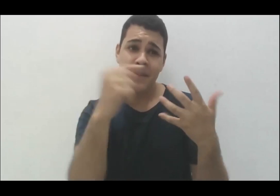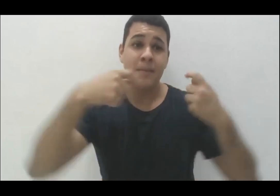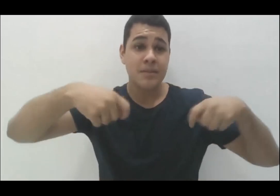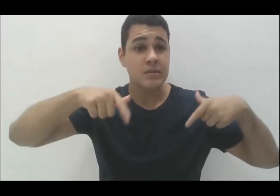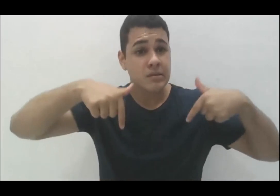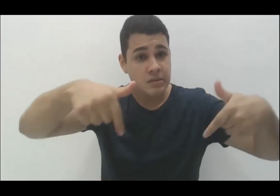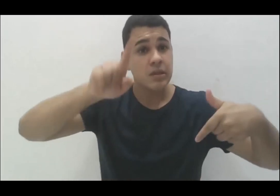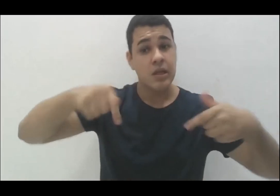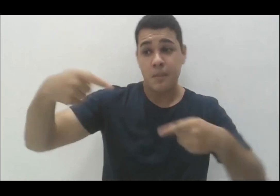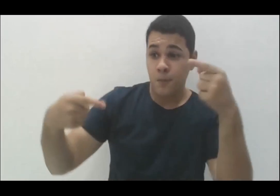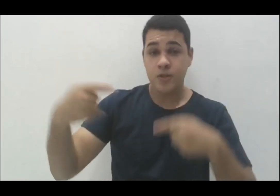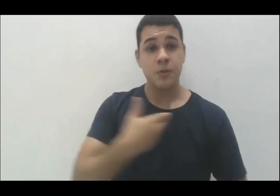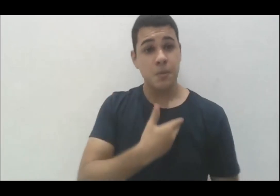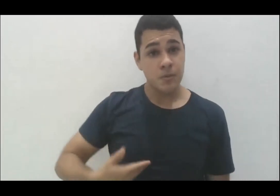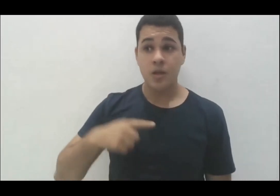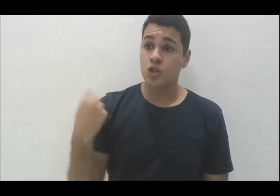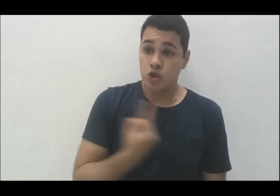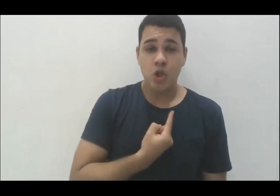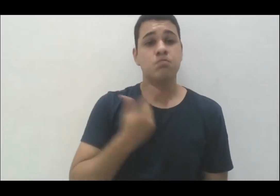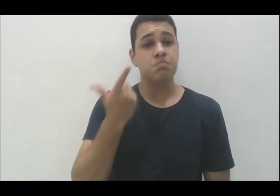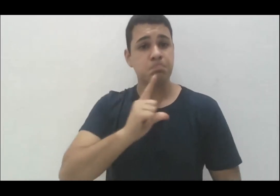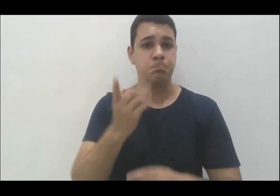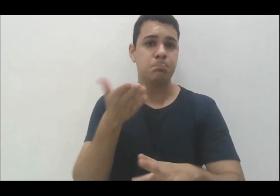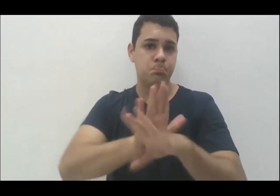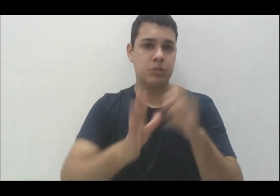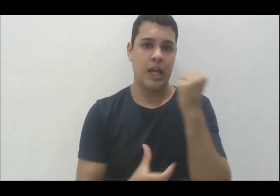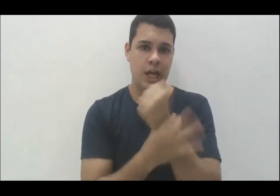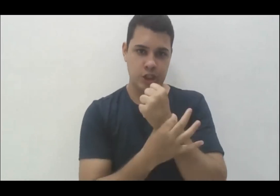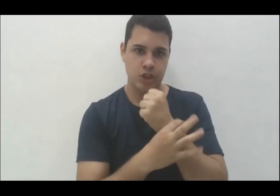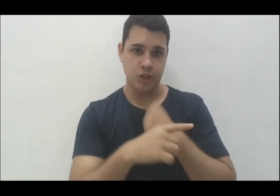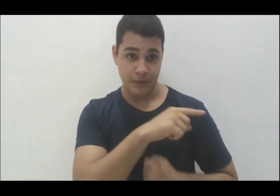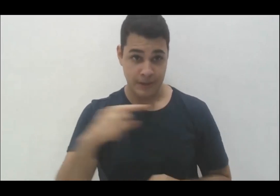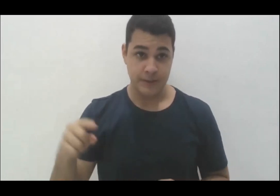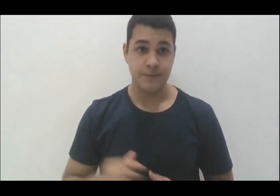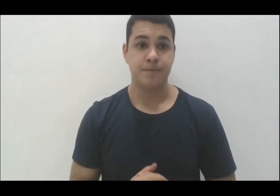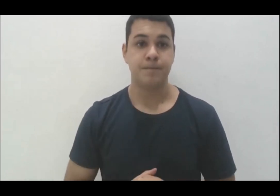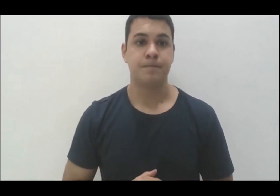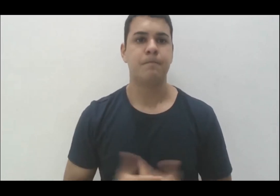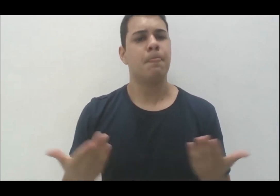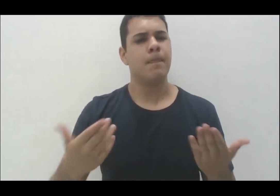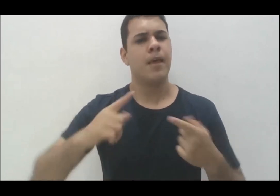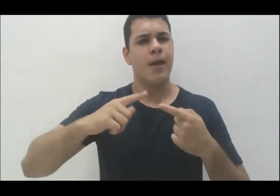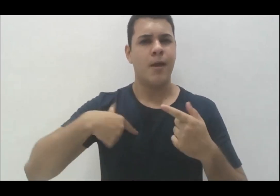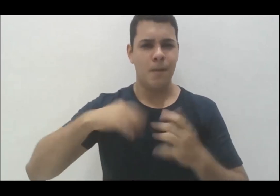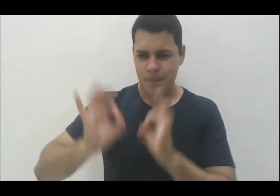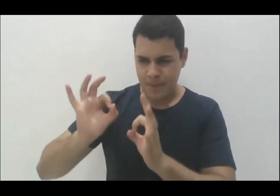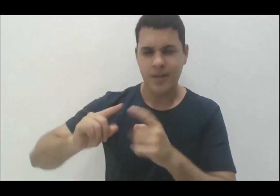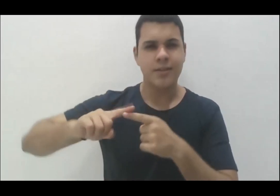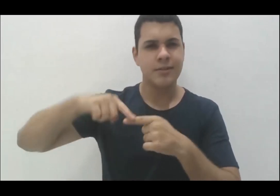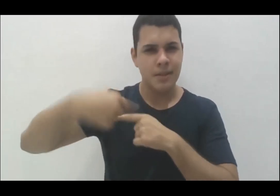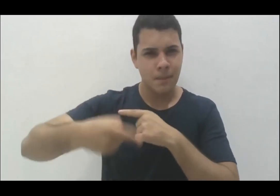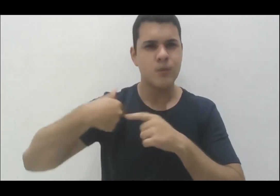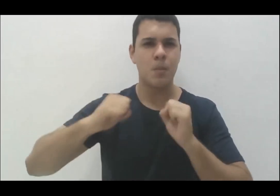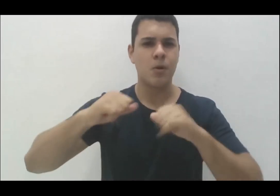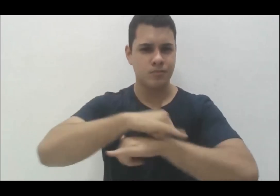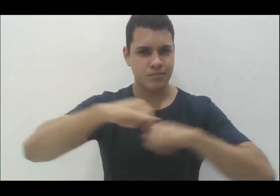públicas para a gente garantir. Eu preparei, depois posso passar para vocês e até sexta-feira